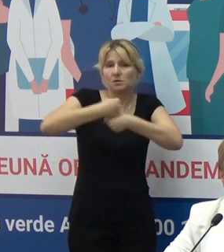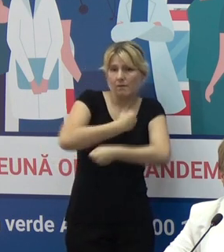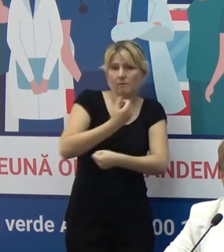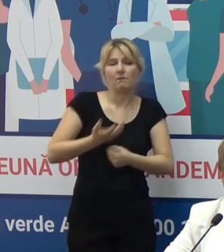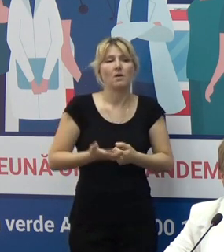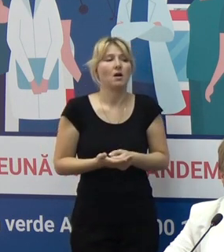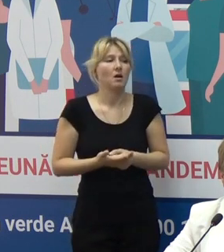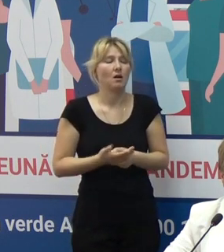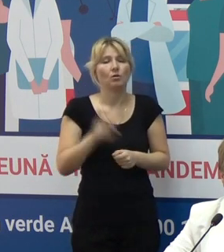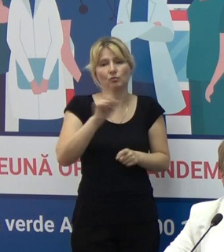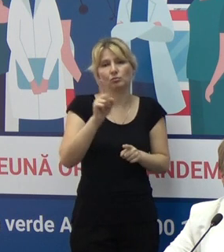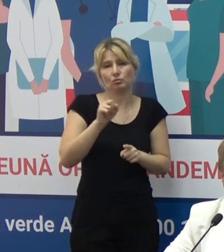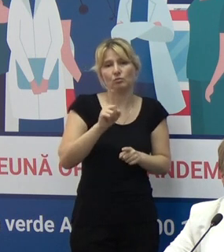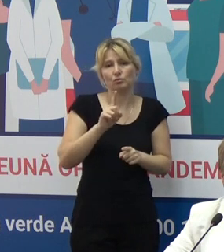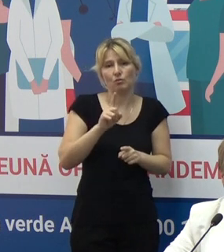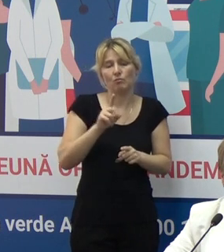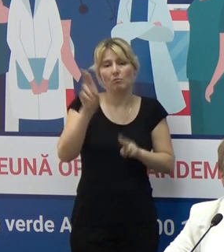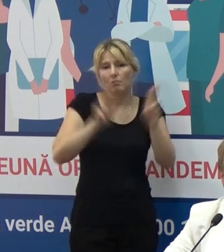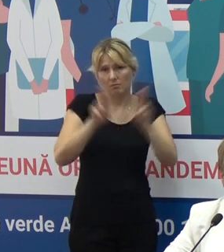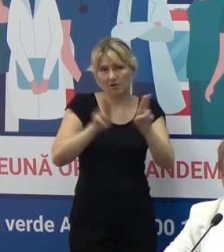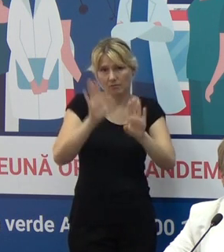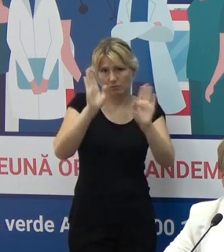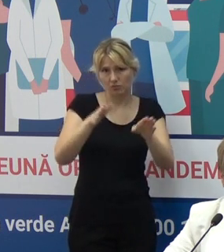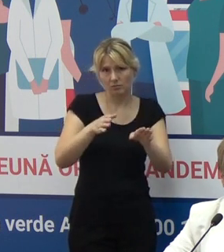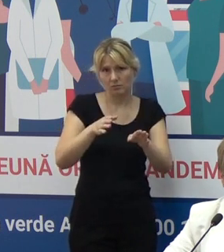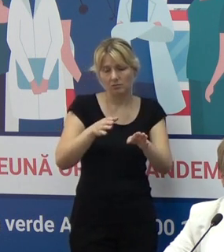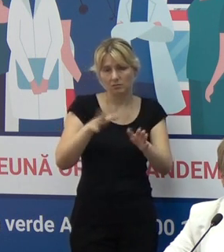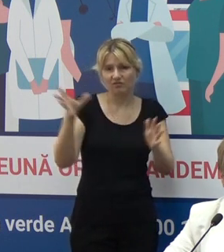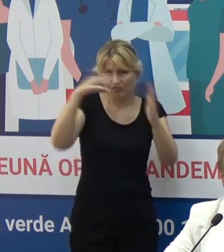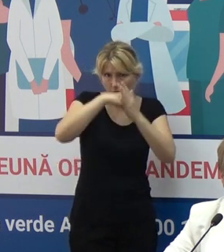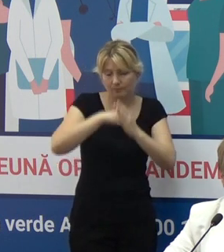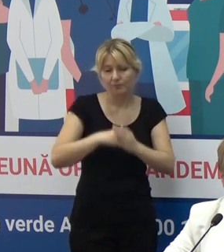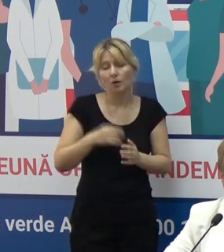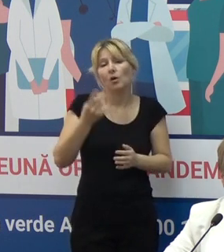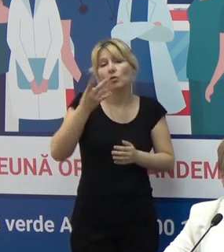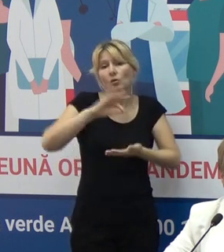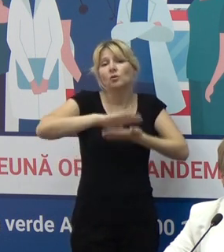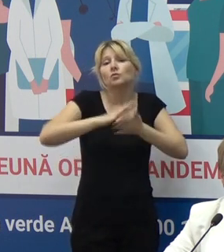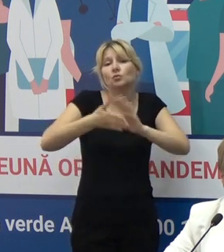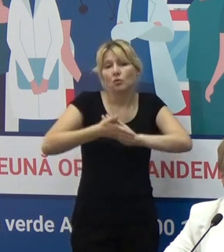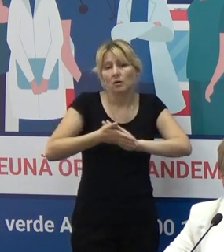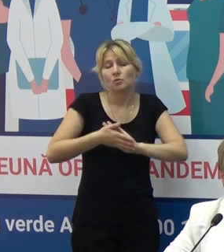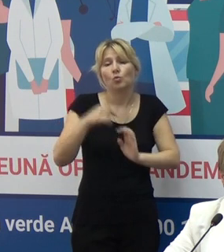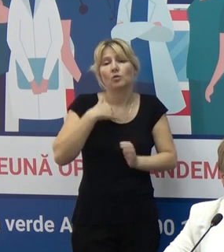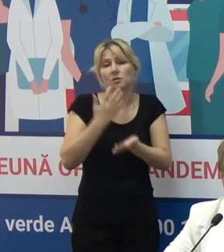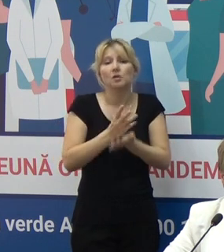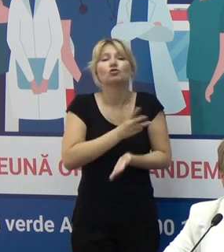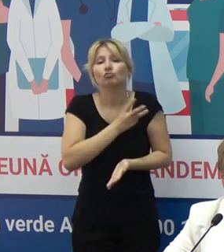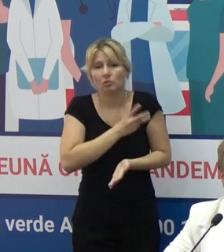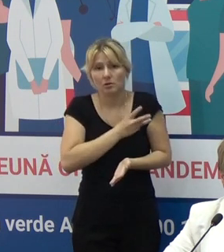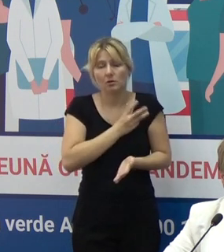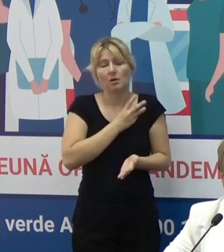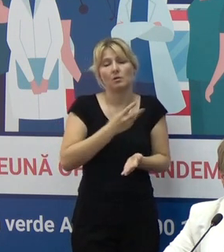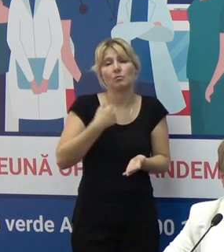să instituim noi restricții. Este acea situație care ne dorim și ne propunem